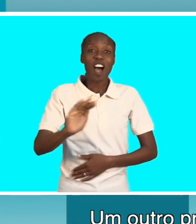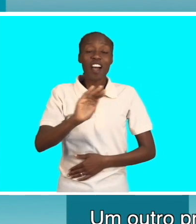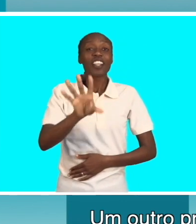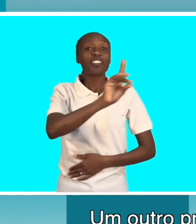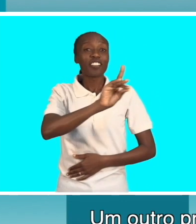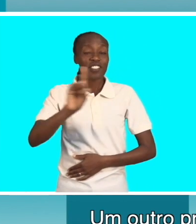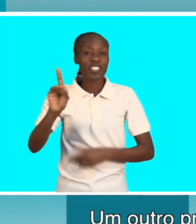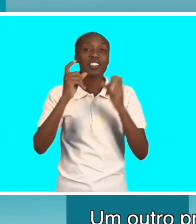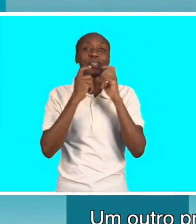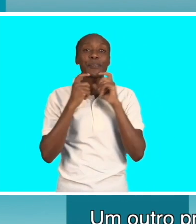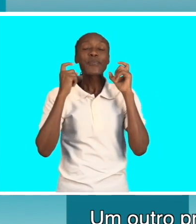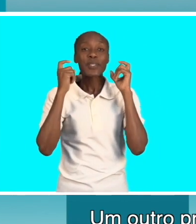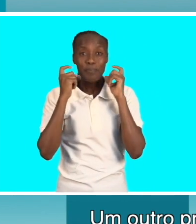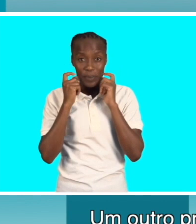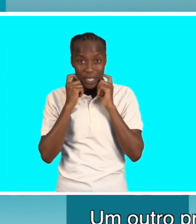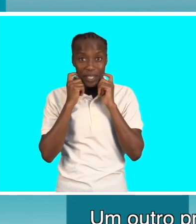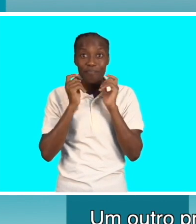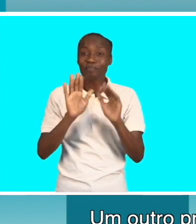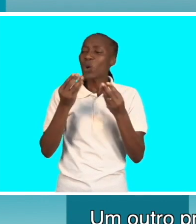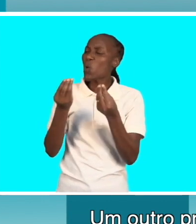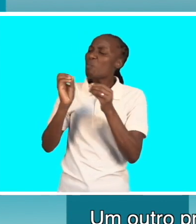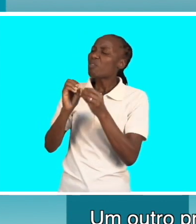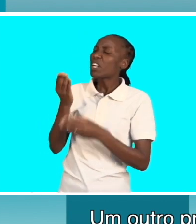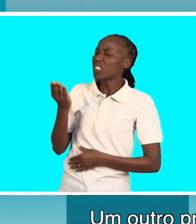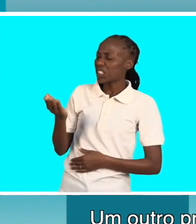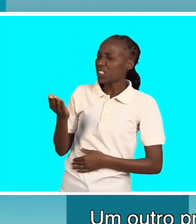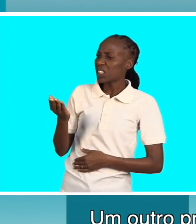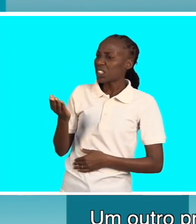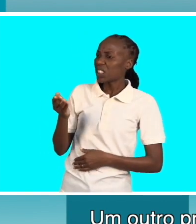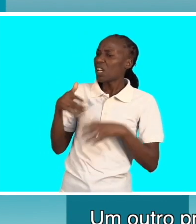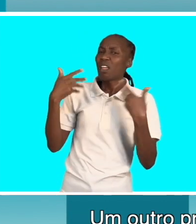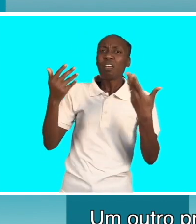o Reino Unido tem a apoiar na área da deficiência em Moçambique.